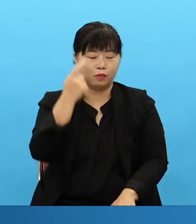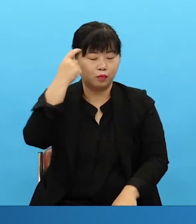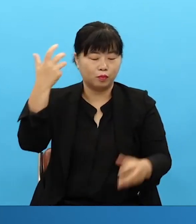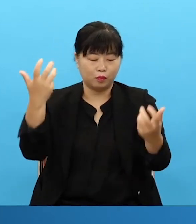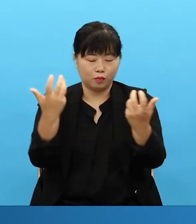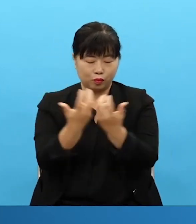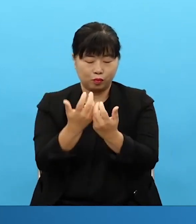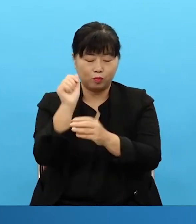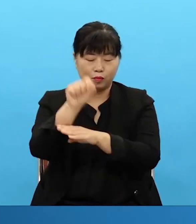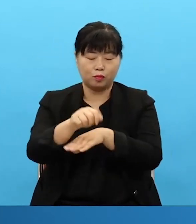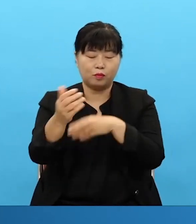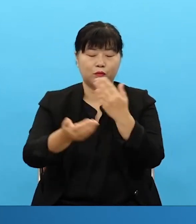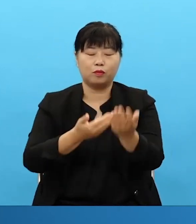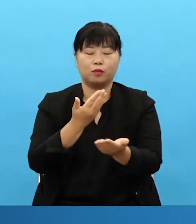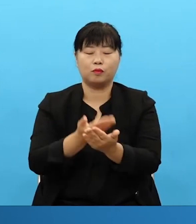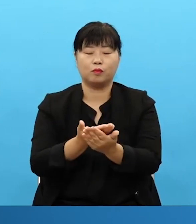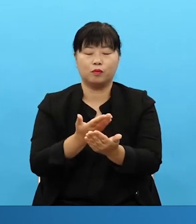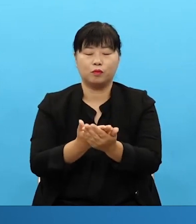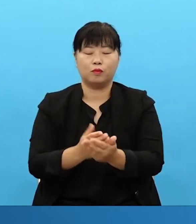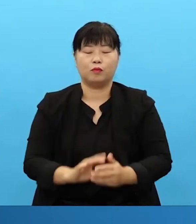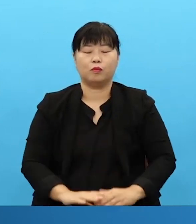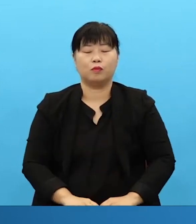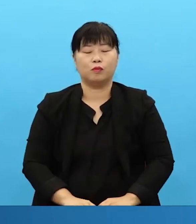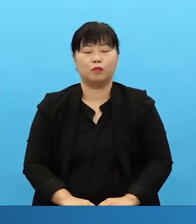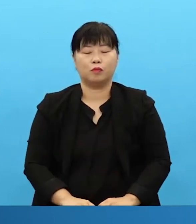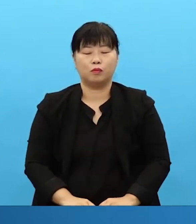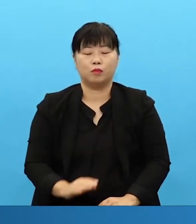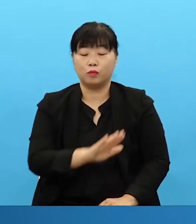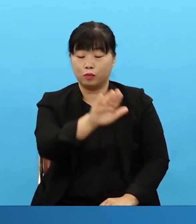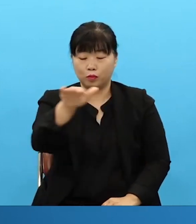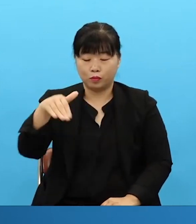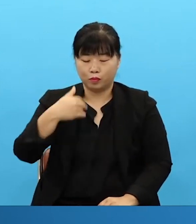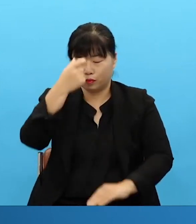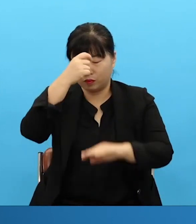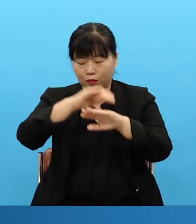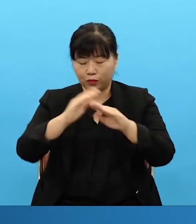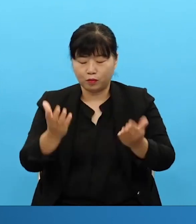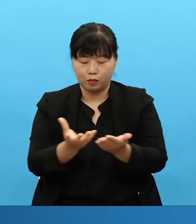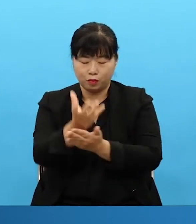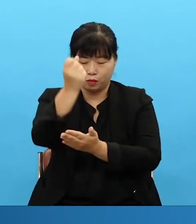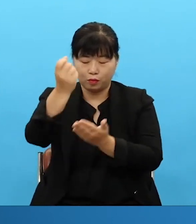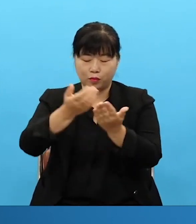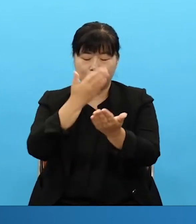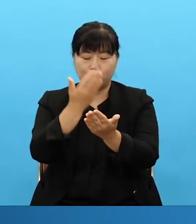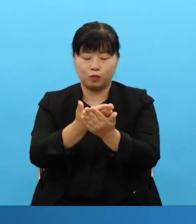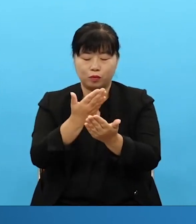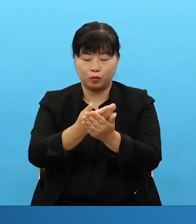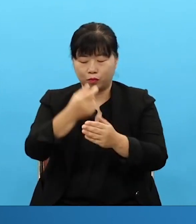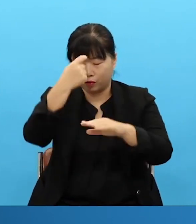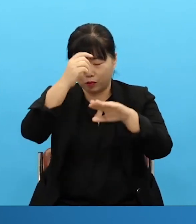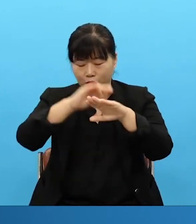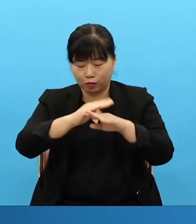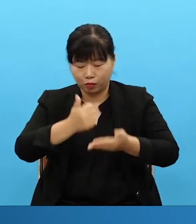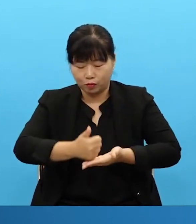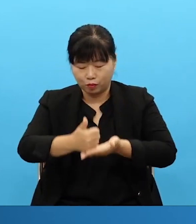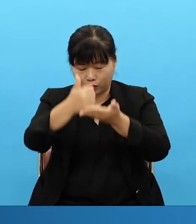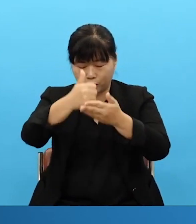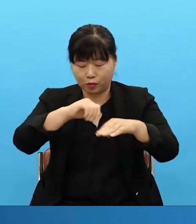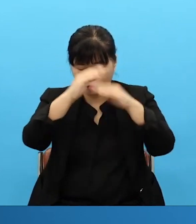허락하여 주옵소서 우리의 예배를 받아주시고 예배를 섬기는 모든 제자들에게 은혜를